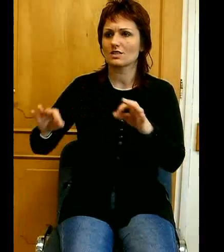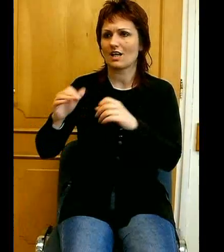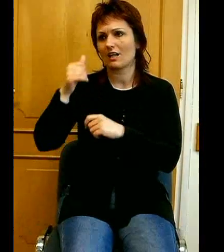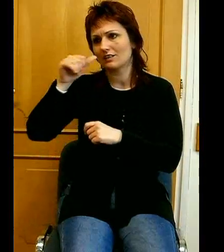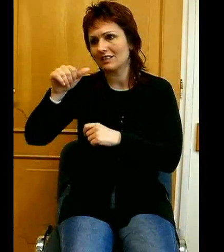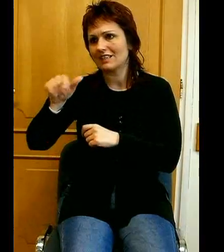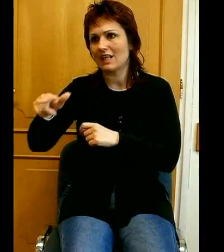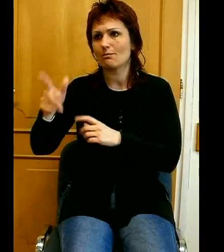érzhet.